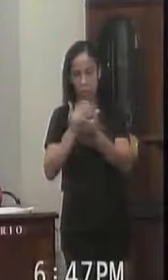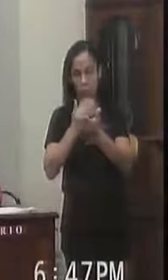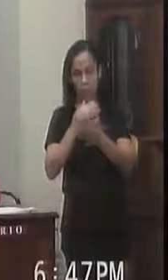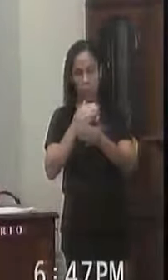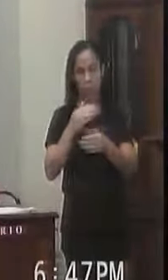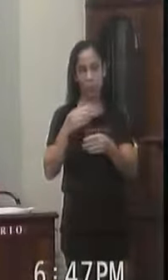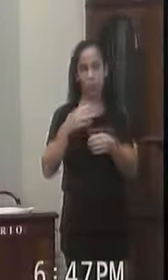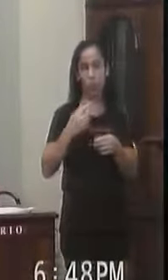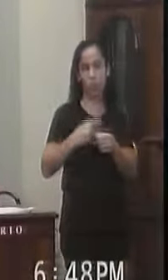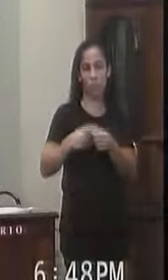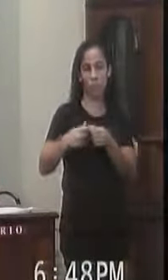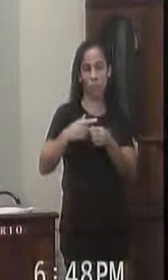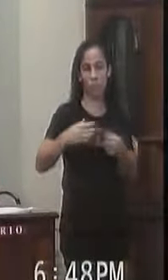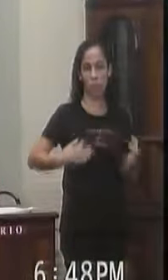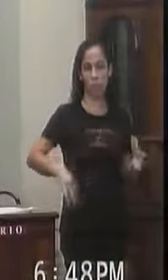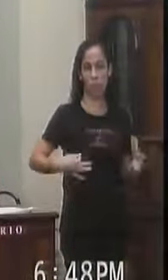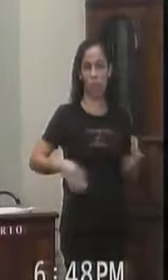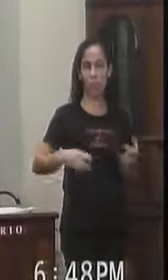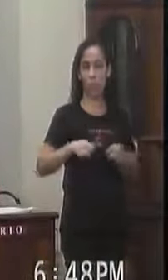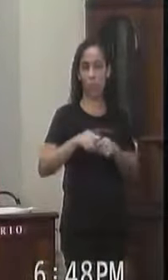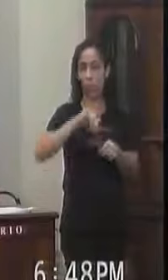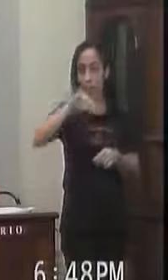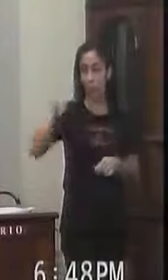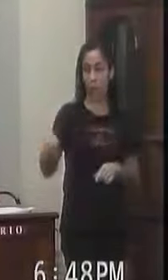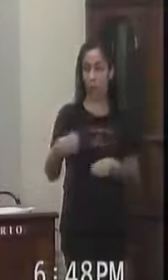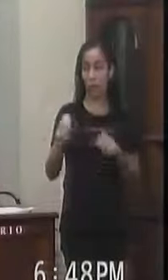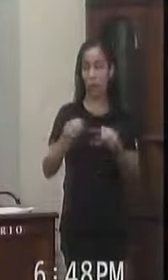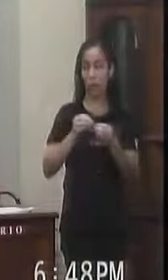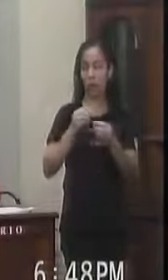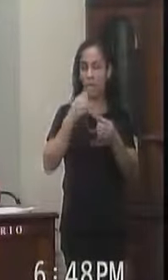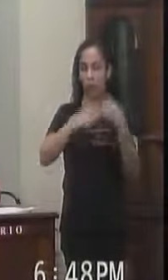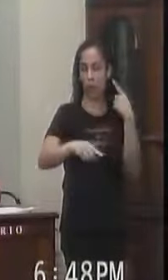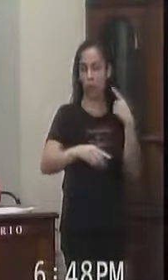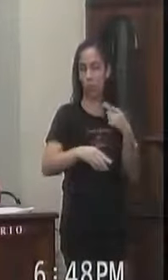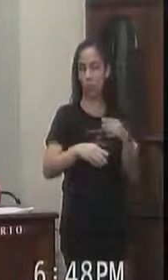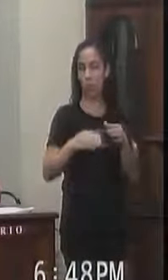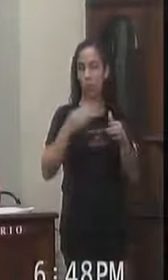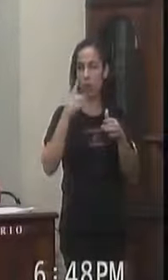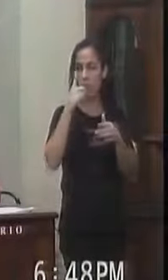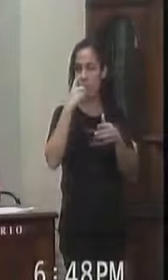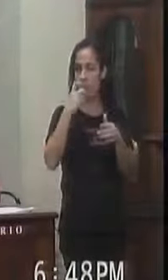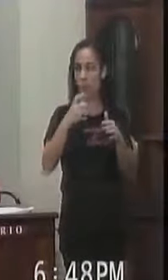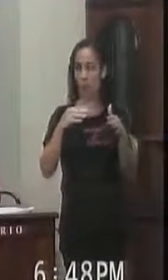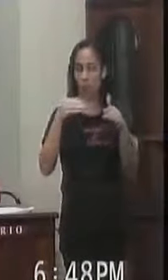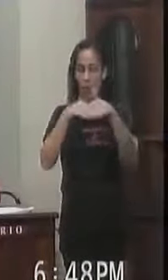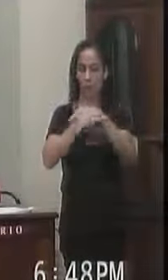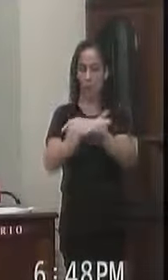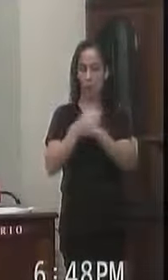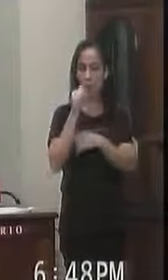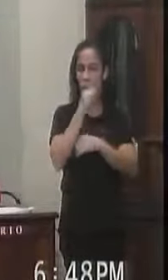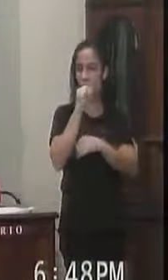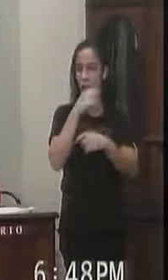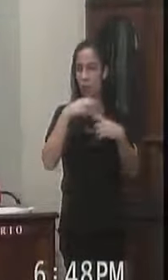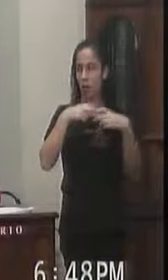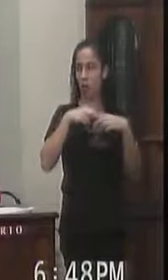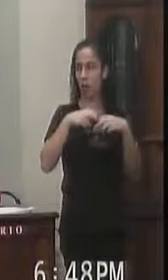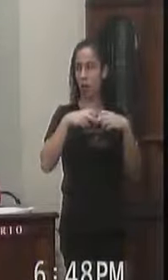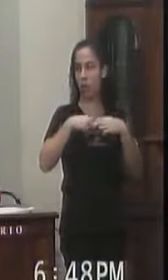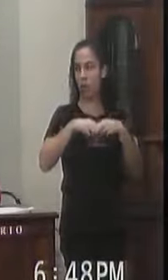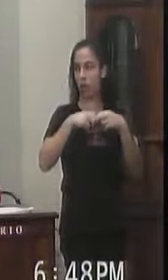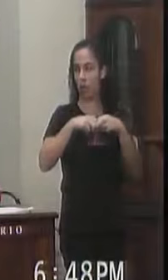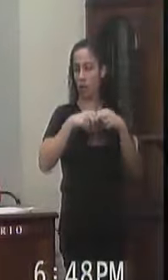conservatória Além do que Providenciam também Medidas para coibir O depósito de lixo Em que se transformou A antiga composição Ferroviária